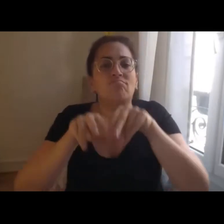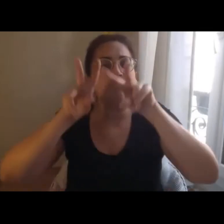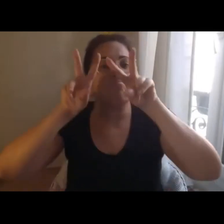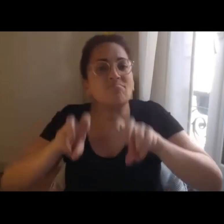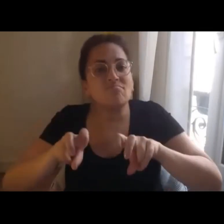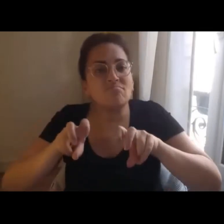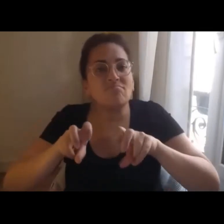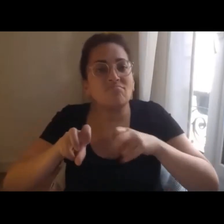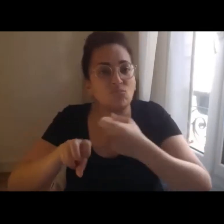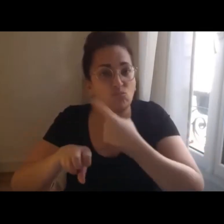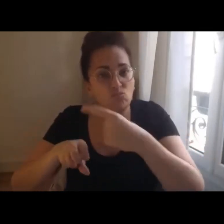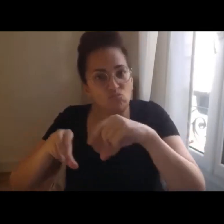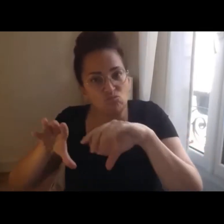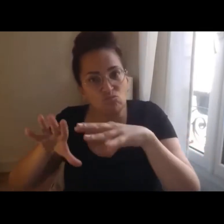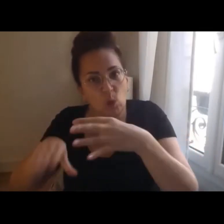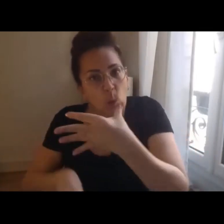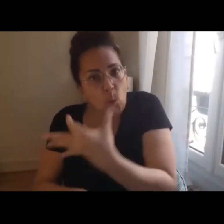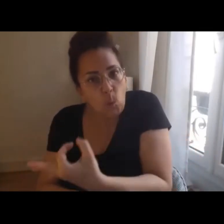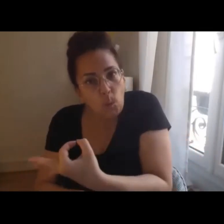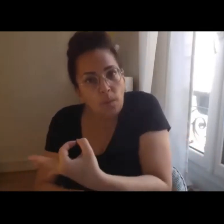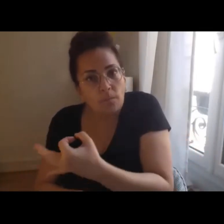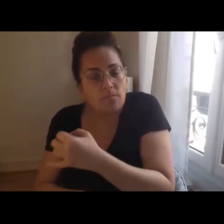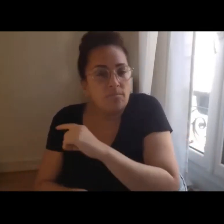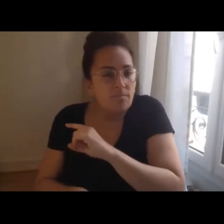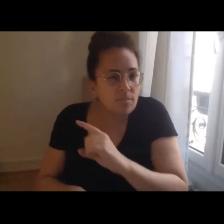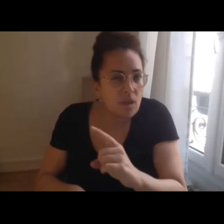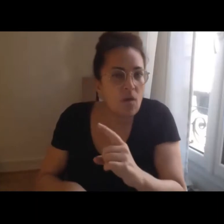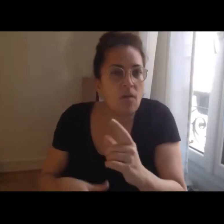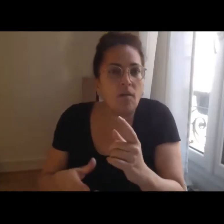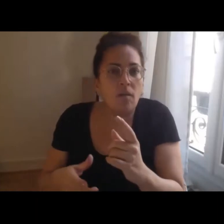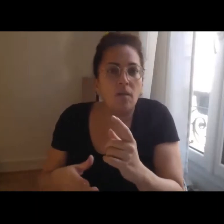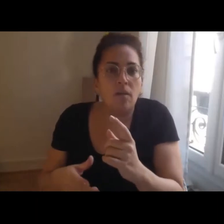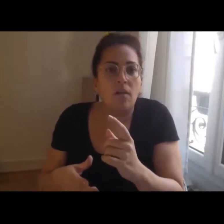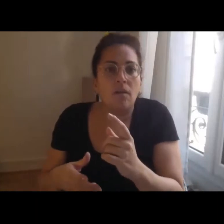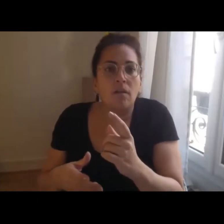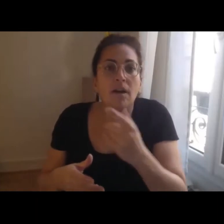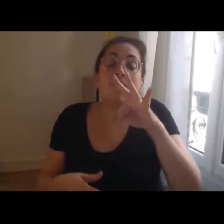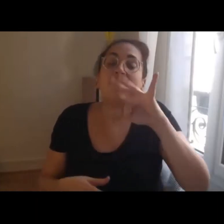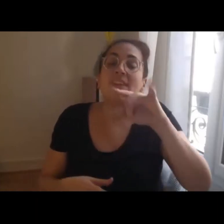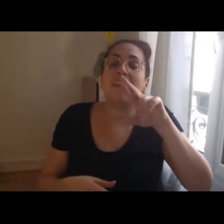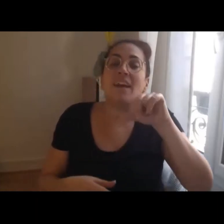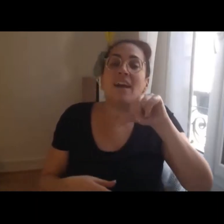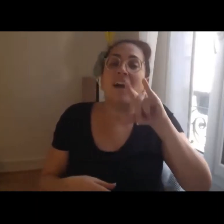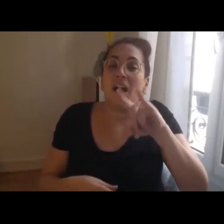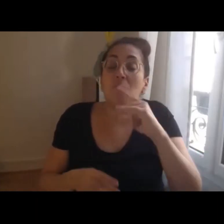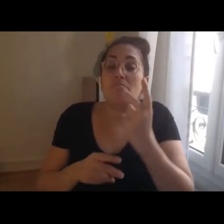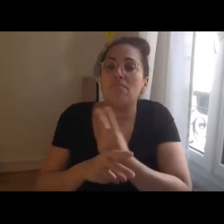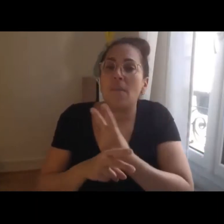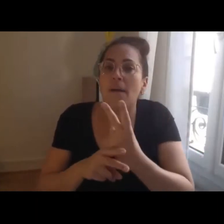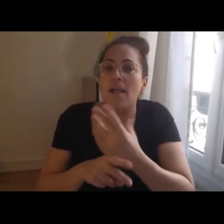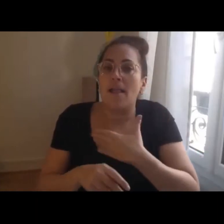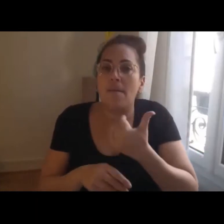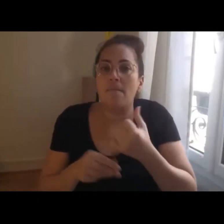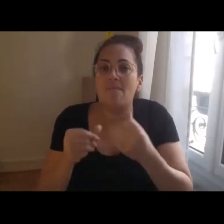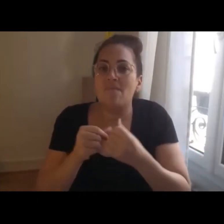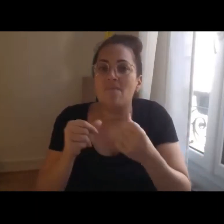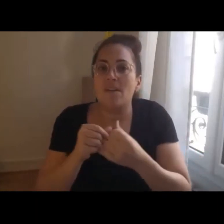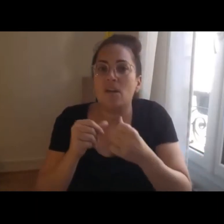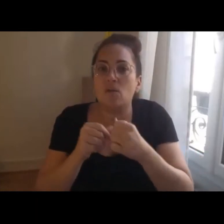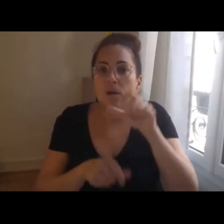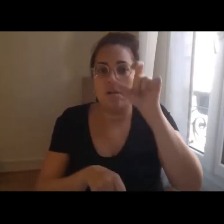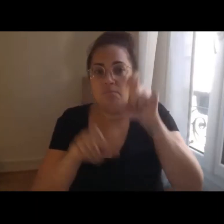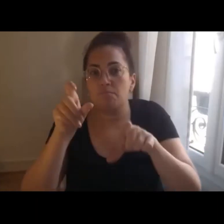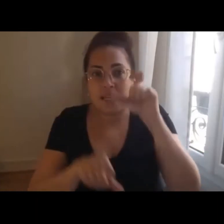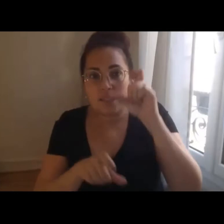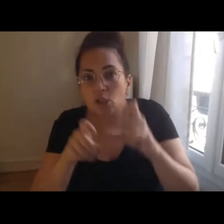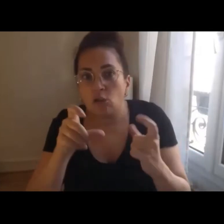c'est le savoir-faire typiquement de la FIRA, qu'elle associe aux équipes de recherche, les personnes